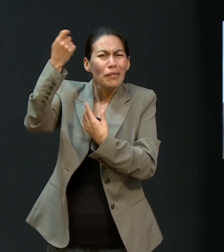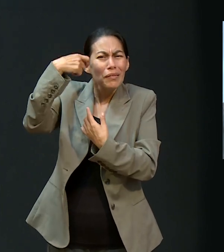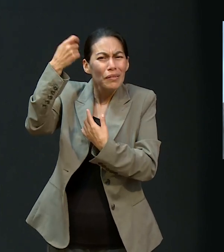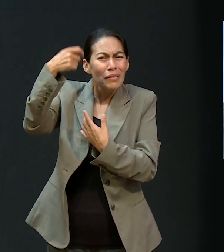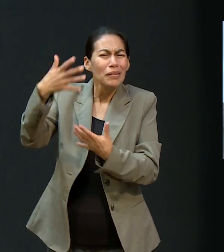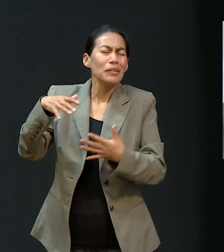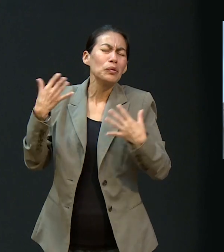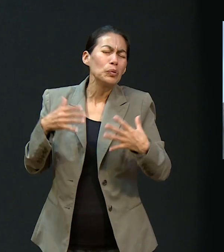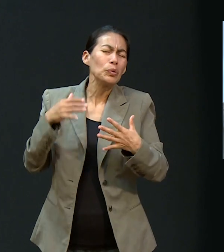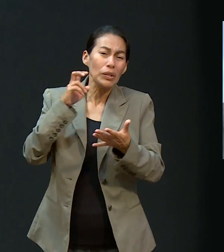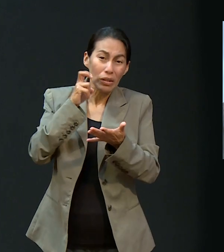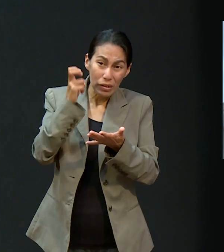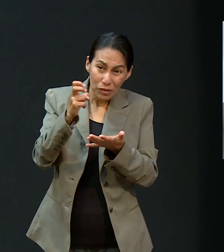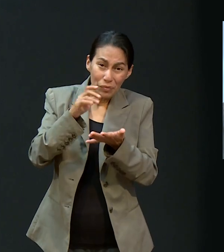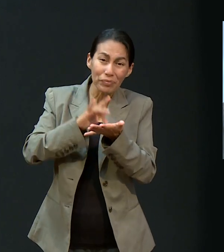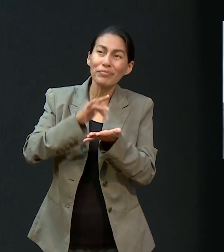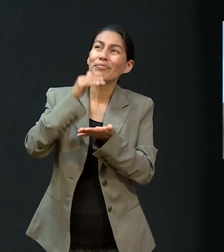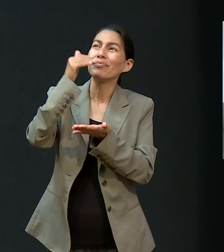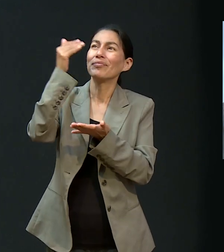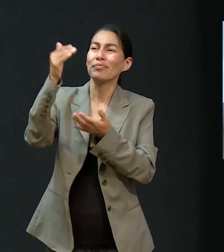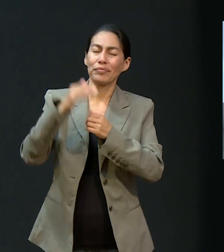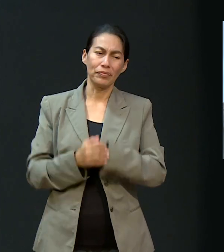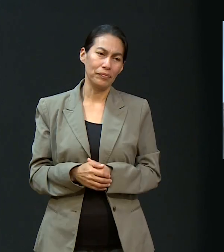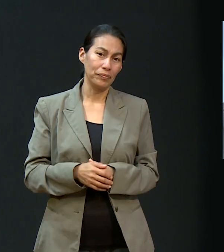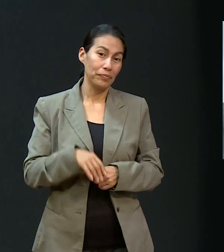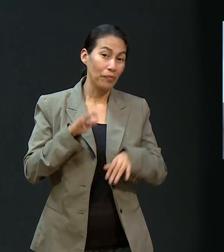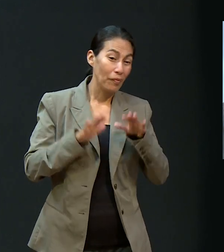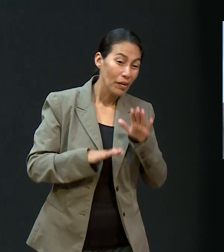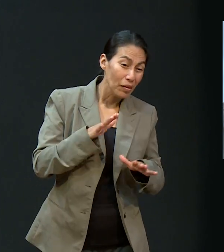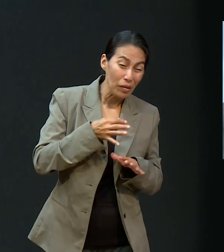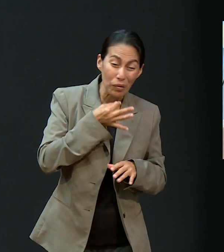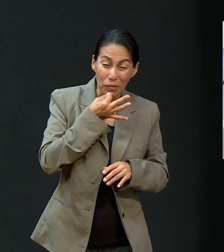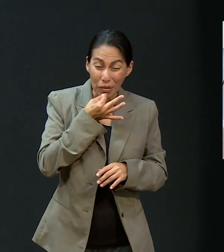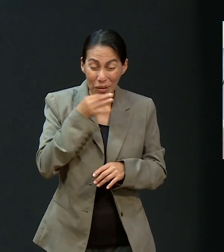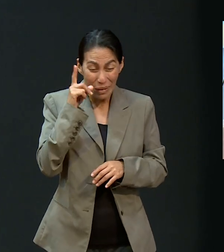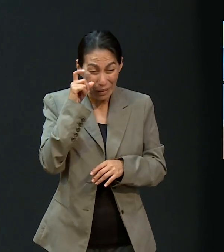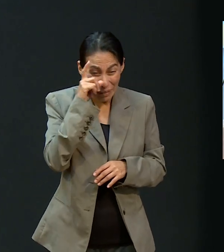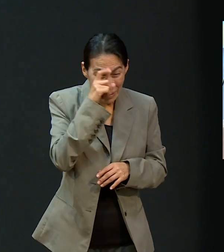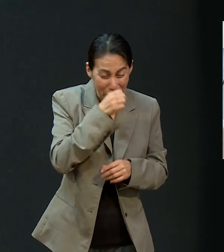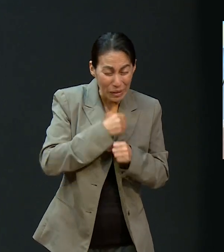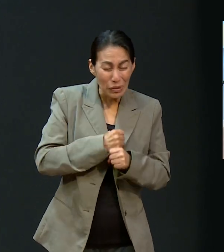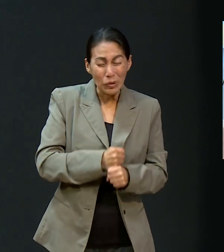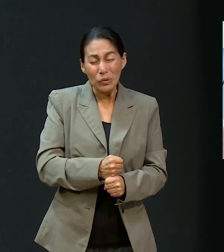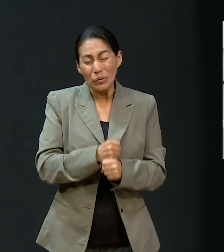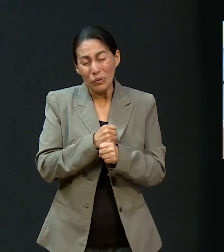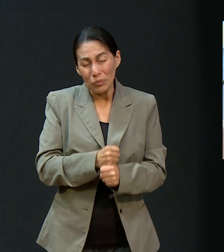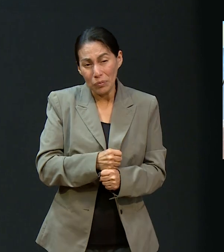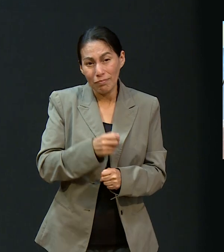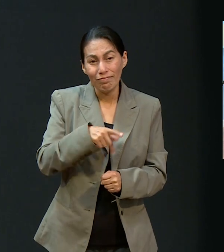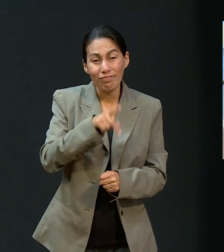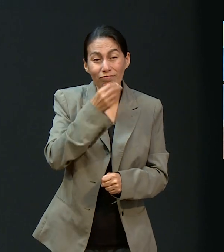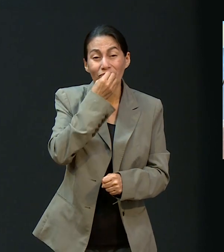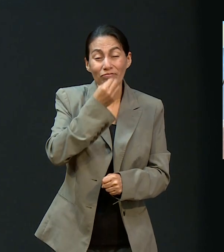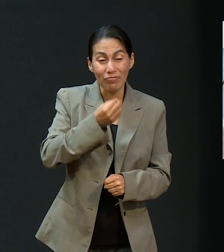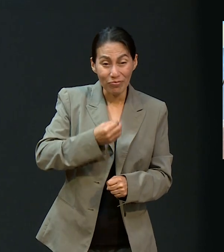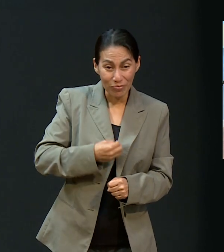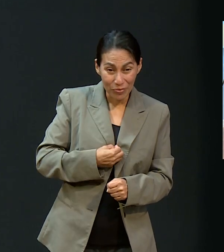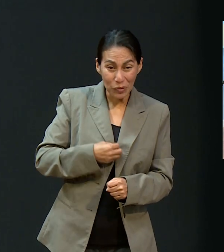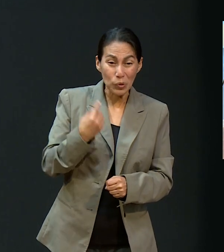Tenemos que recorrer momentos difíciles en la vida. Pero unidos a Dios, podemos ser en Cristo más que